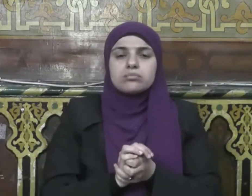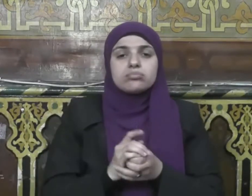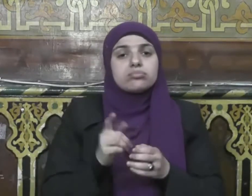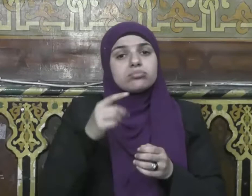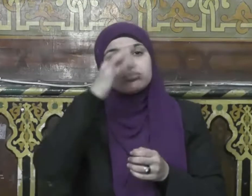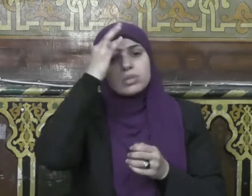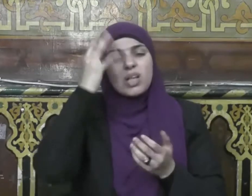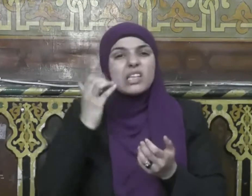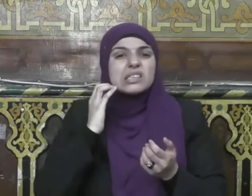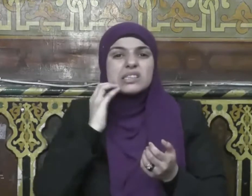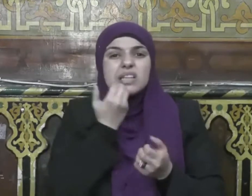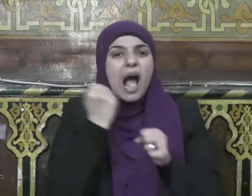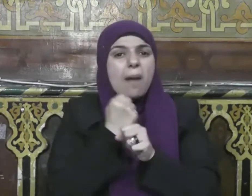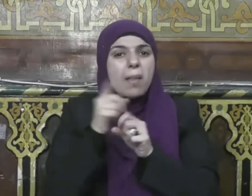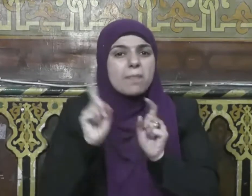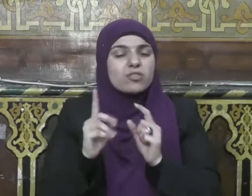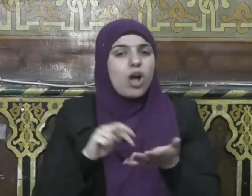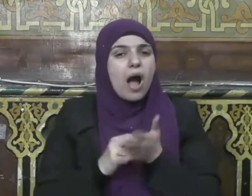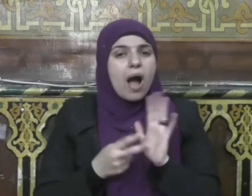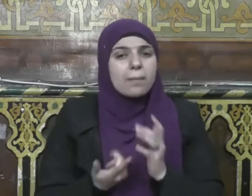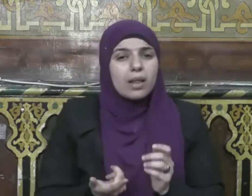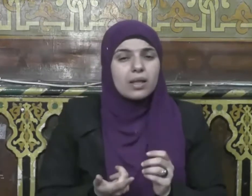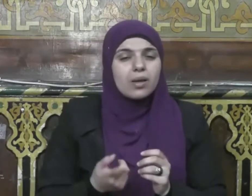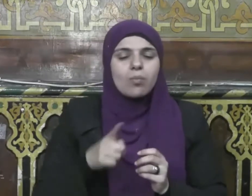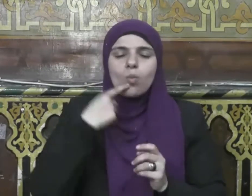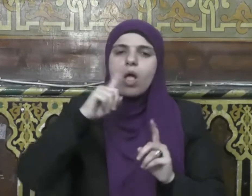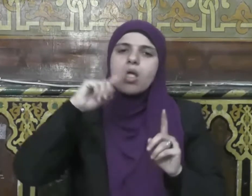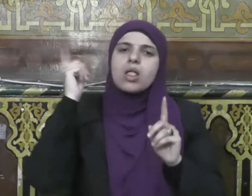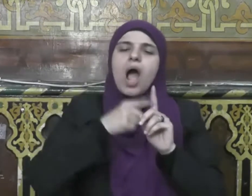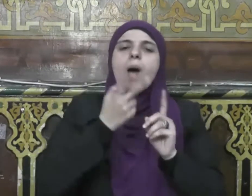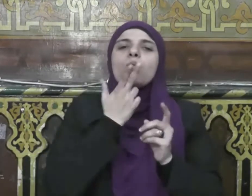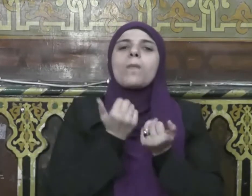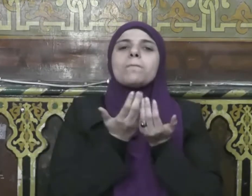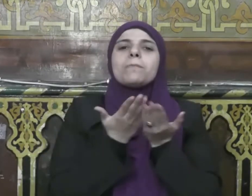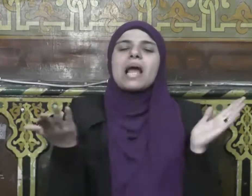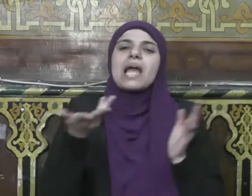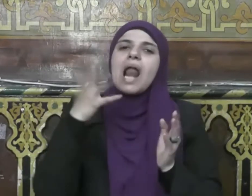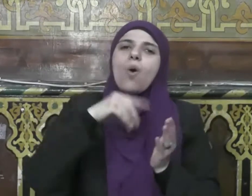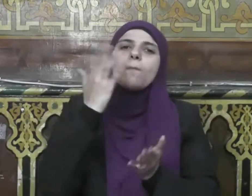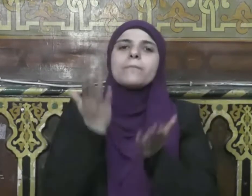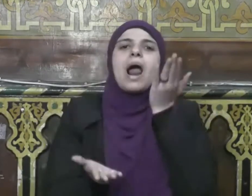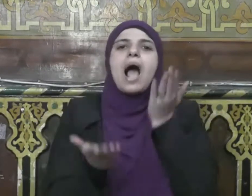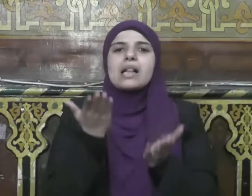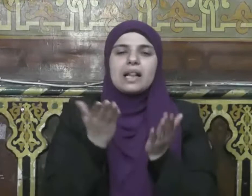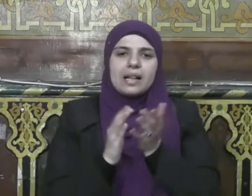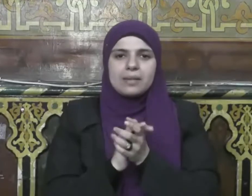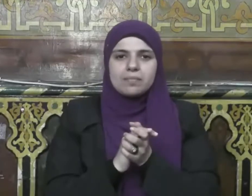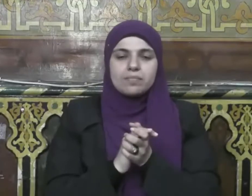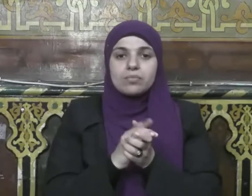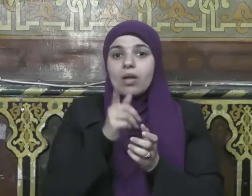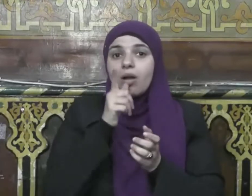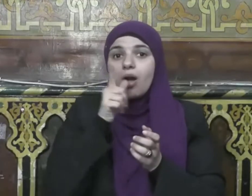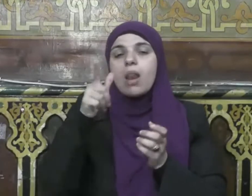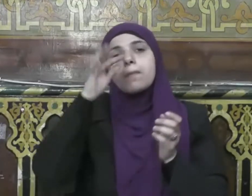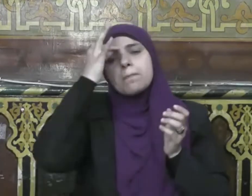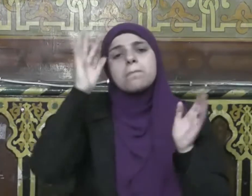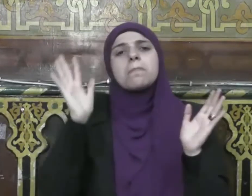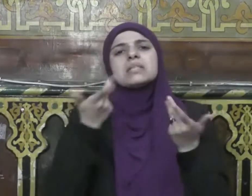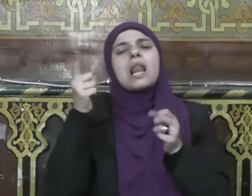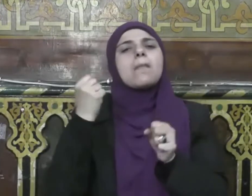أو بالعدل قال أفرأيت إن لم يستطع أن يفعل قال يمسك عن الشر